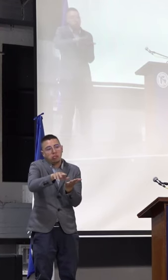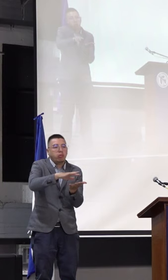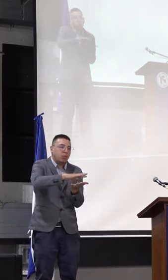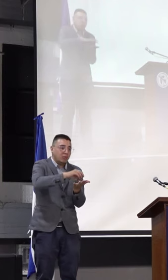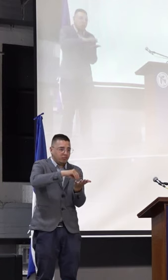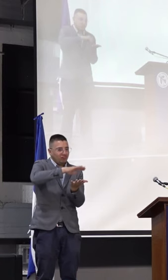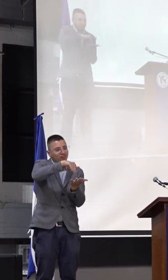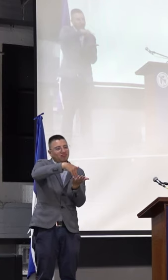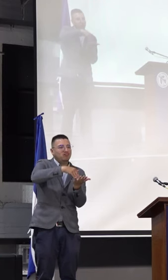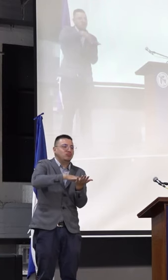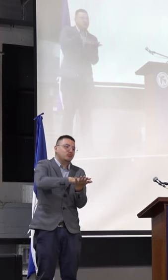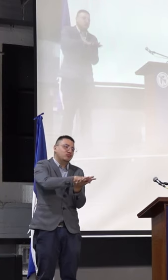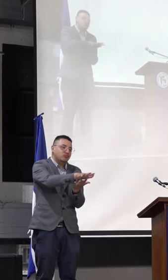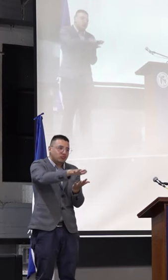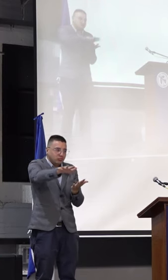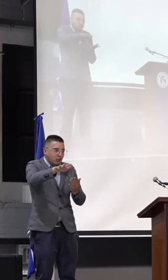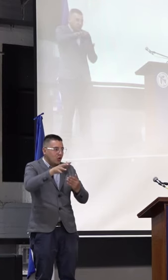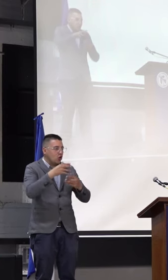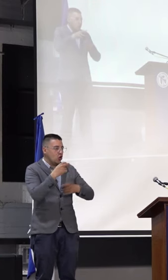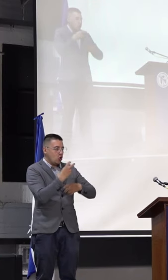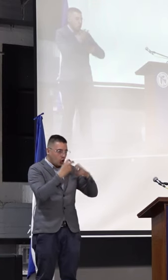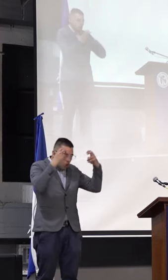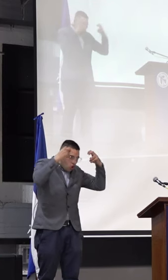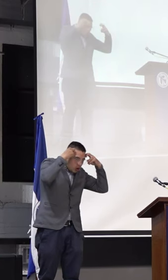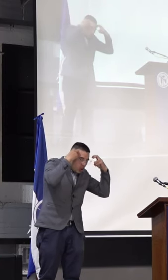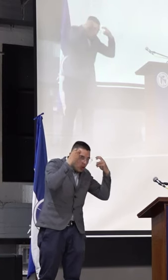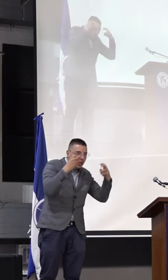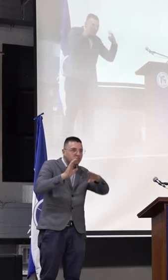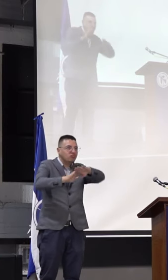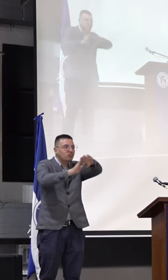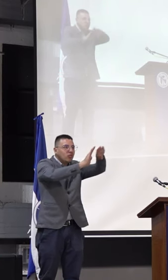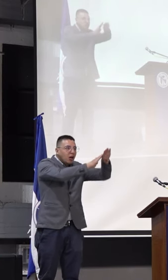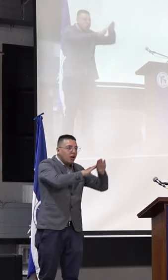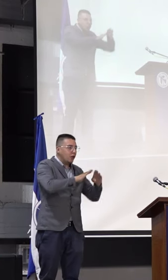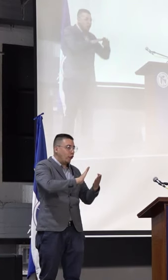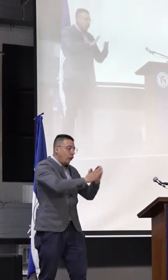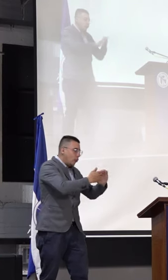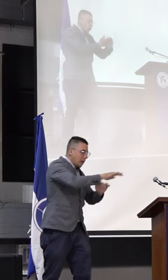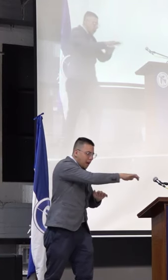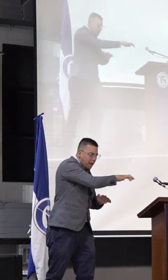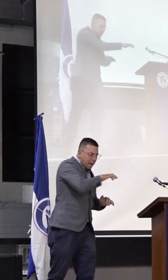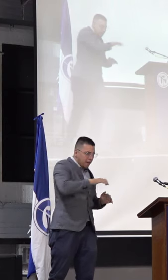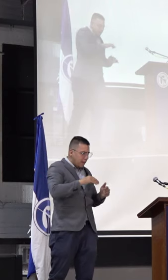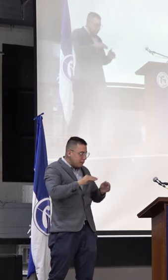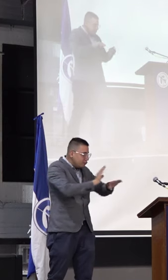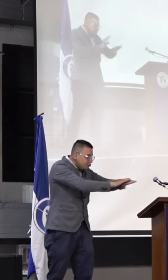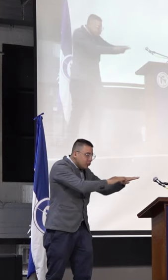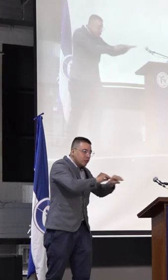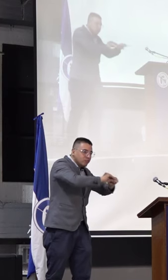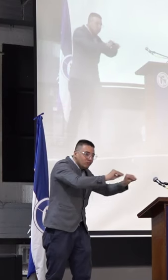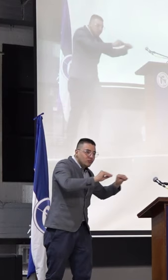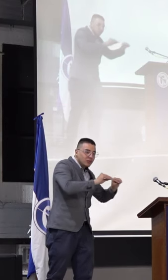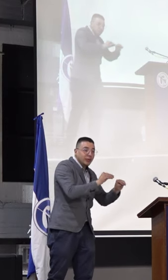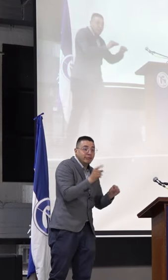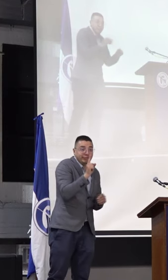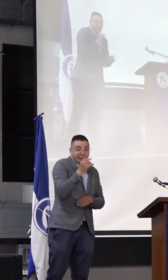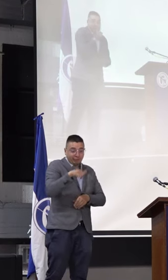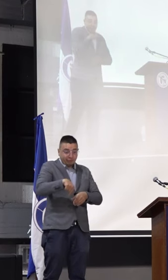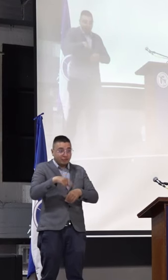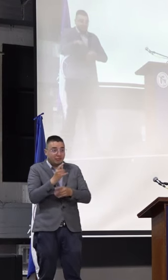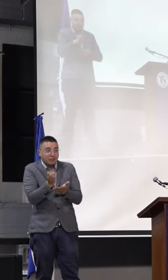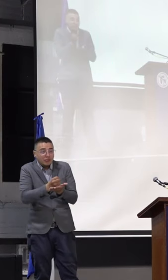hay en la capital. Llevemos otros conocimientos, fortalezcamos procesos en las comunidades. Pues porque en biología